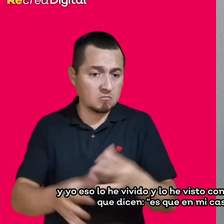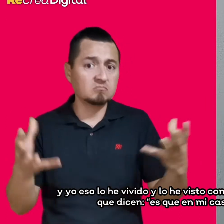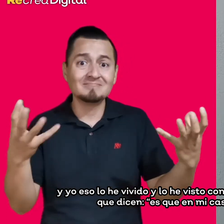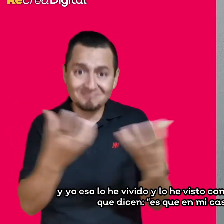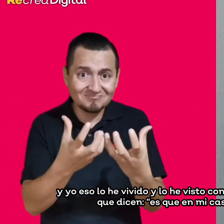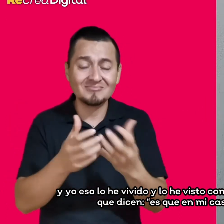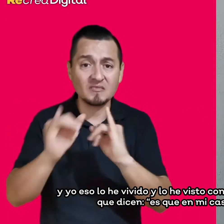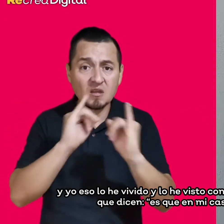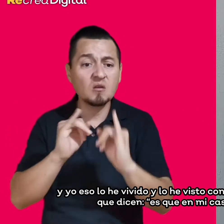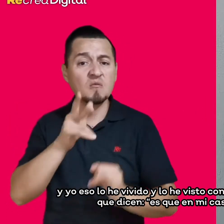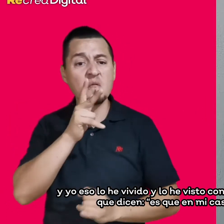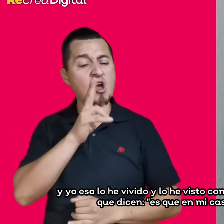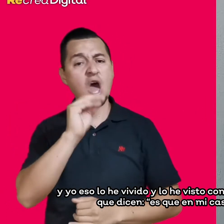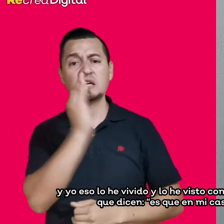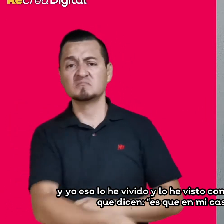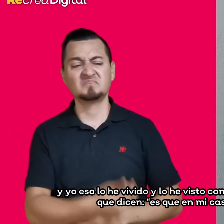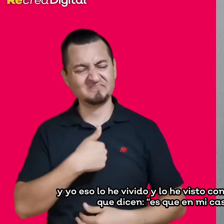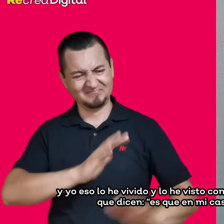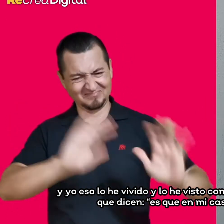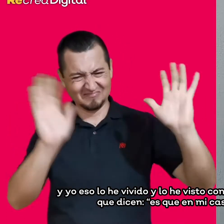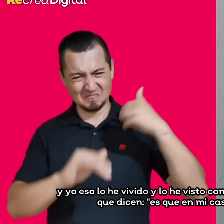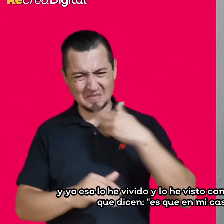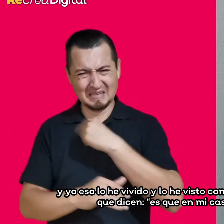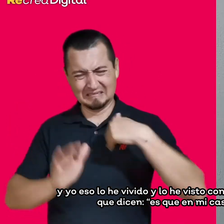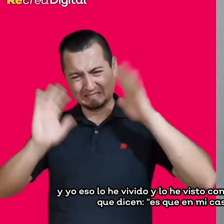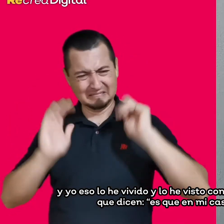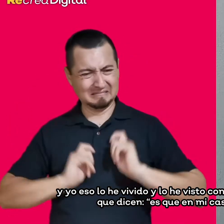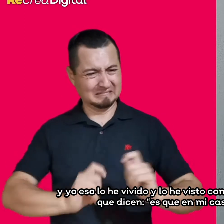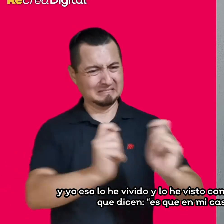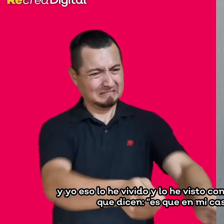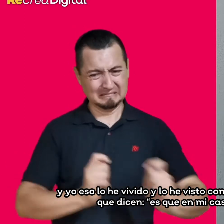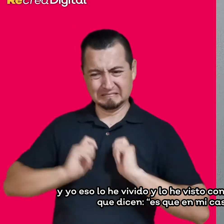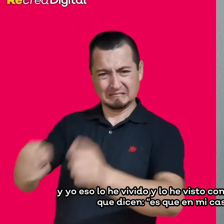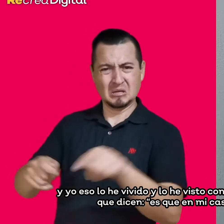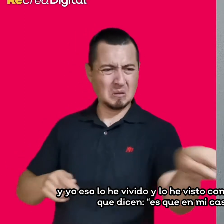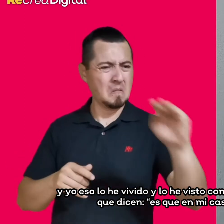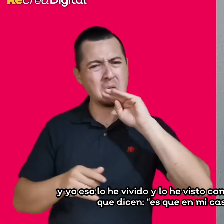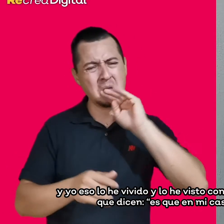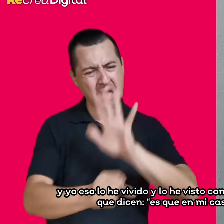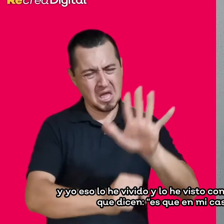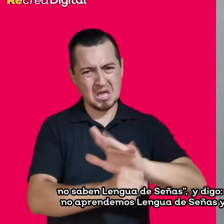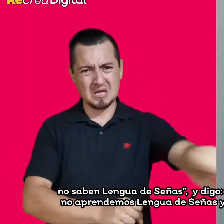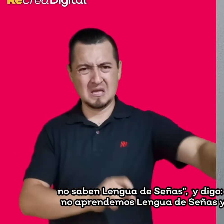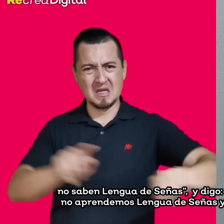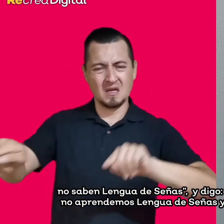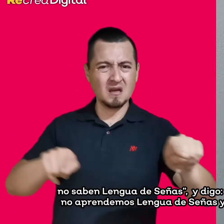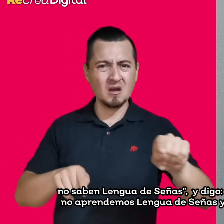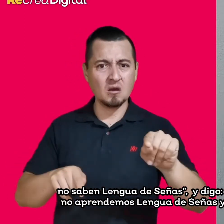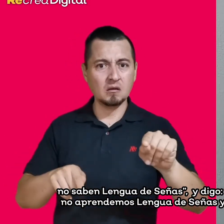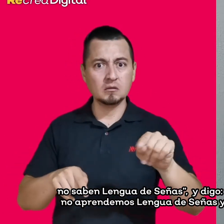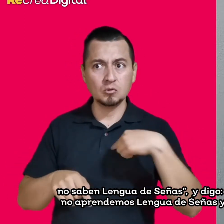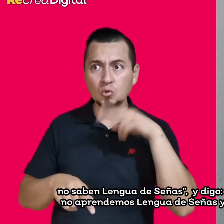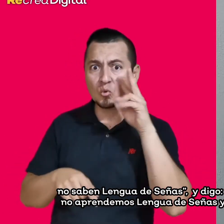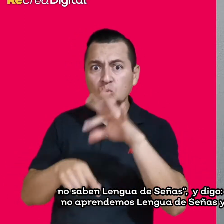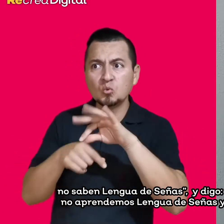Y yo eso lo he vivido y lo he visto con mi hija. Y yo he oído compañeros que dicen, es que en mi casa no me quieren porque no saben lengua de señas. Y